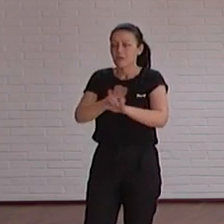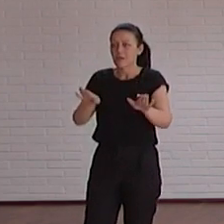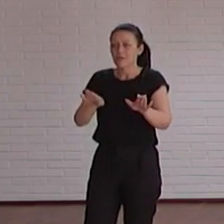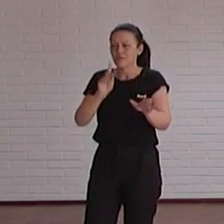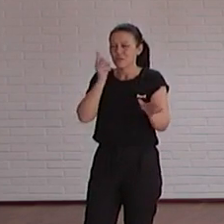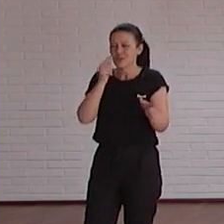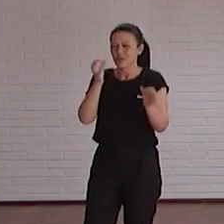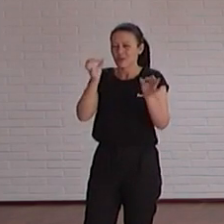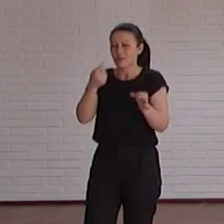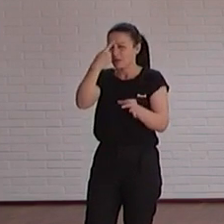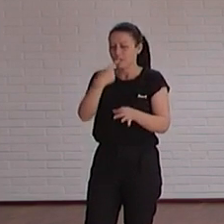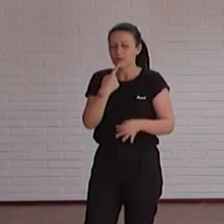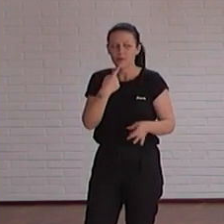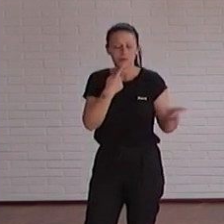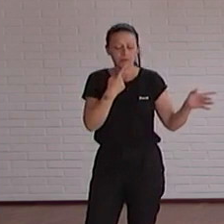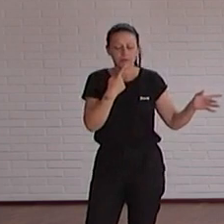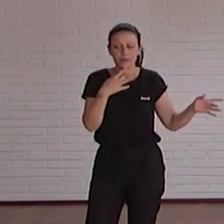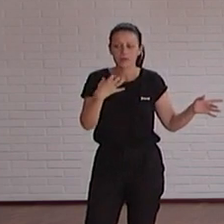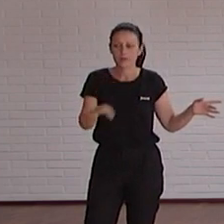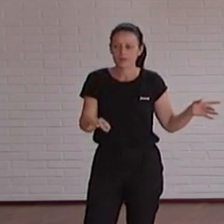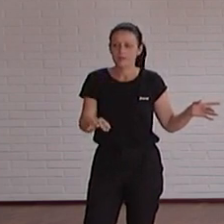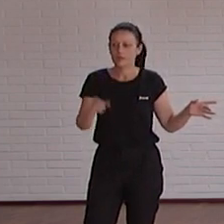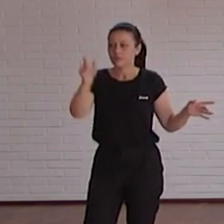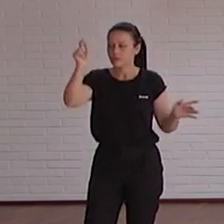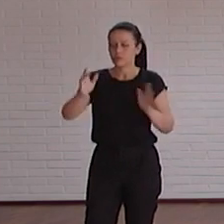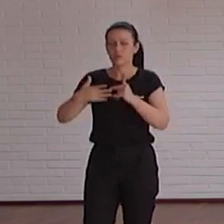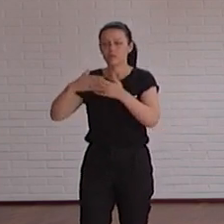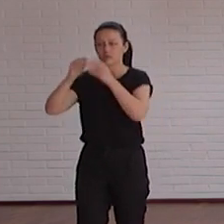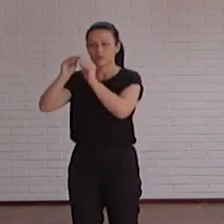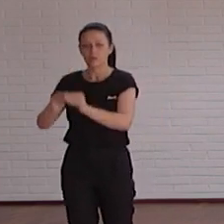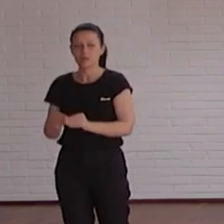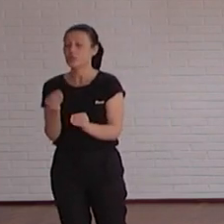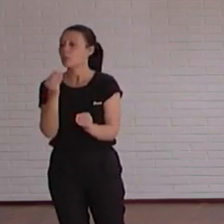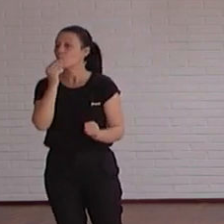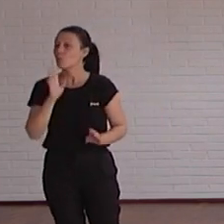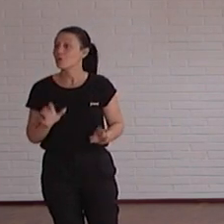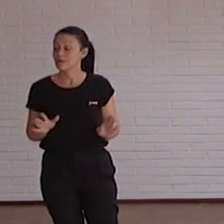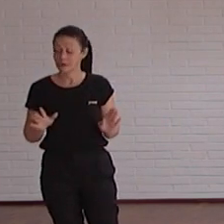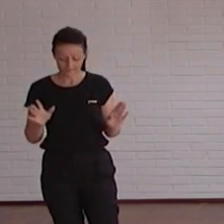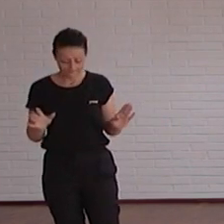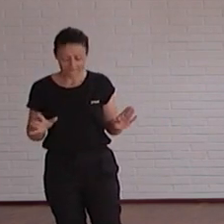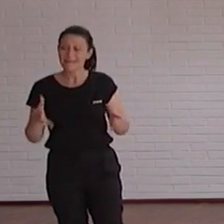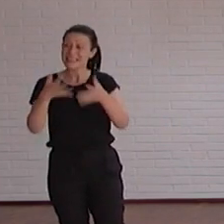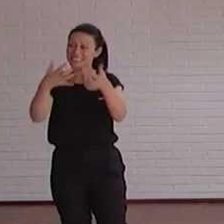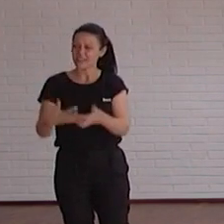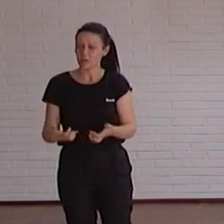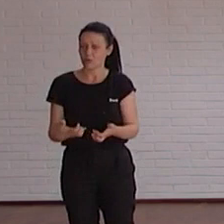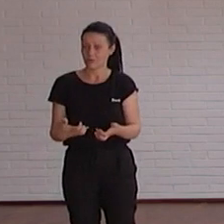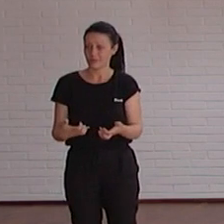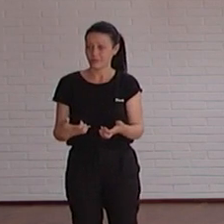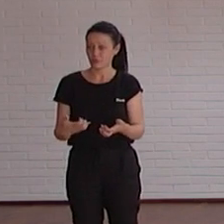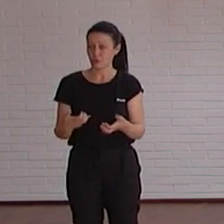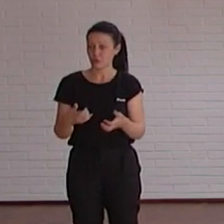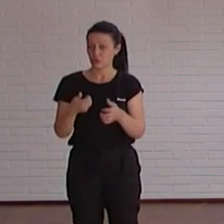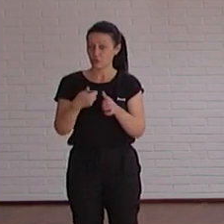el ejemplo me quedé flipado entonces escribí a la persona que había escrito y digo oye está muy bien eso sí pero escríbelo es que no te cuesta nada copiar el